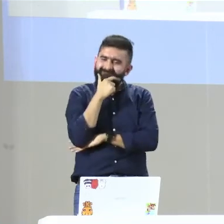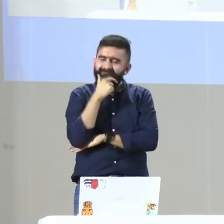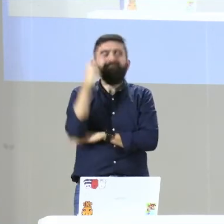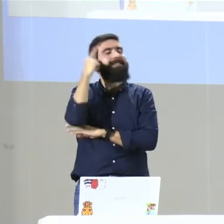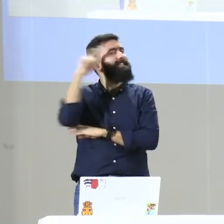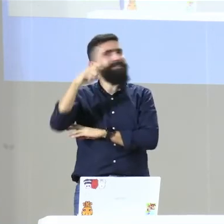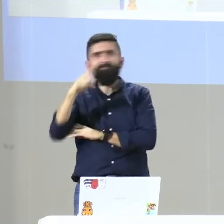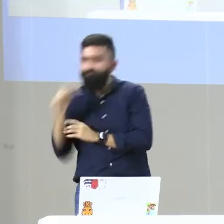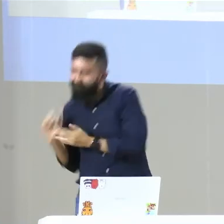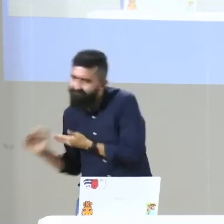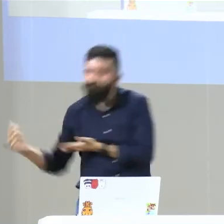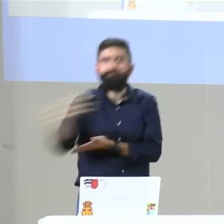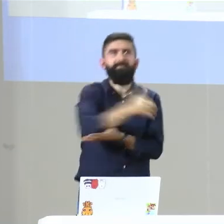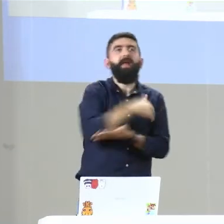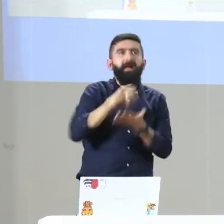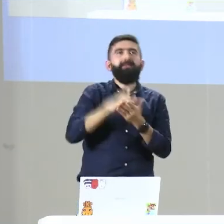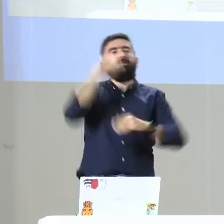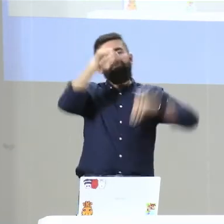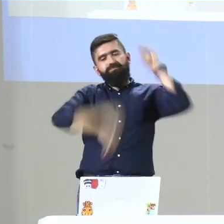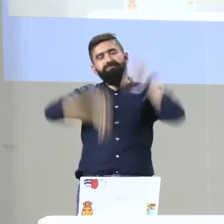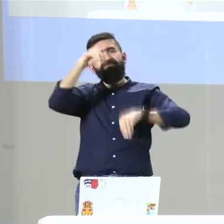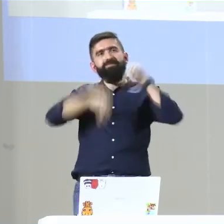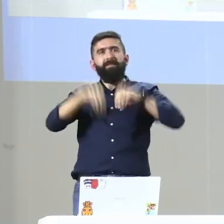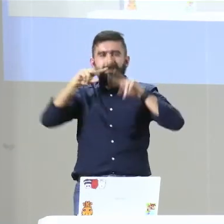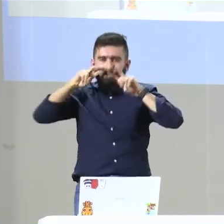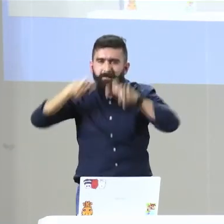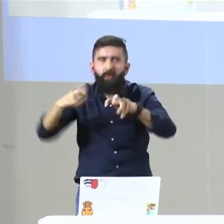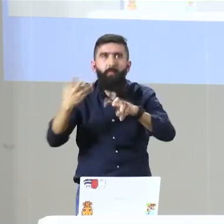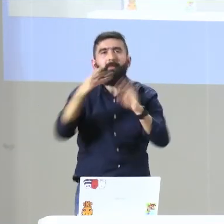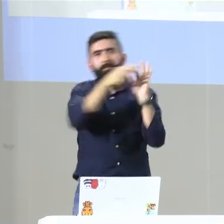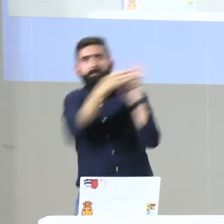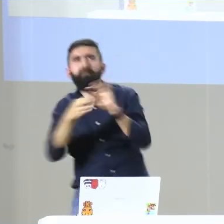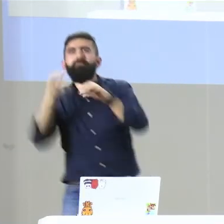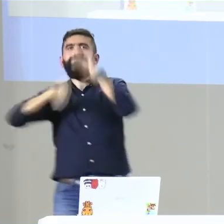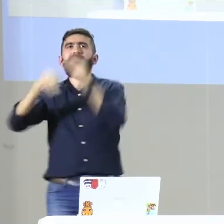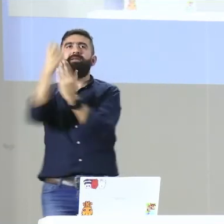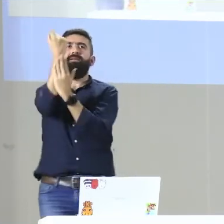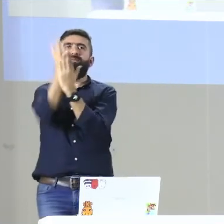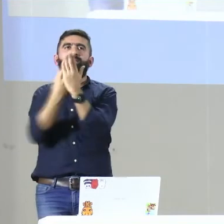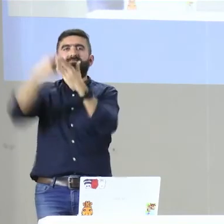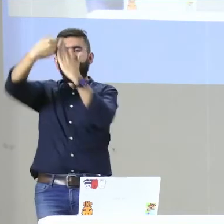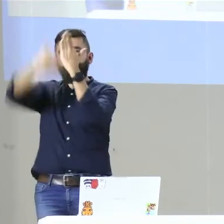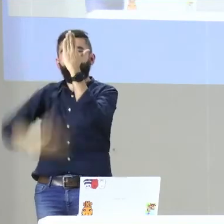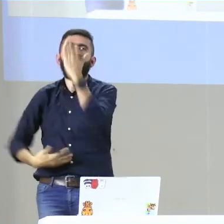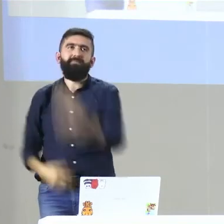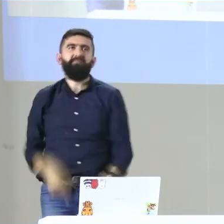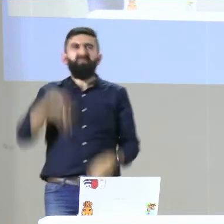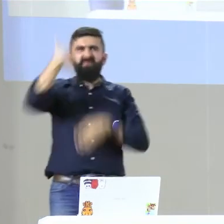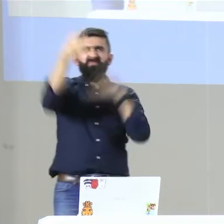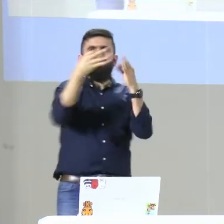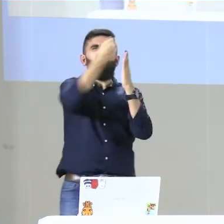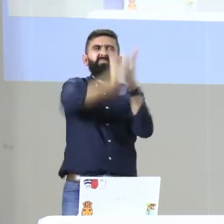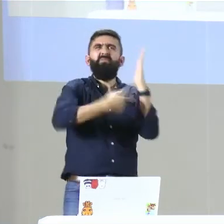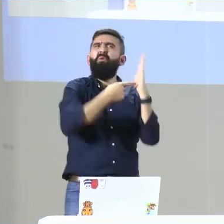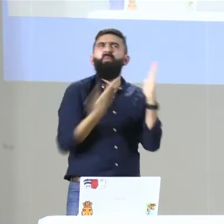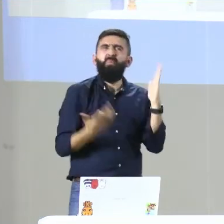misma comunidad y tenemos diferentes inconvenientes con eso. Entonces, decíamos, no, no puede ser visto desde un solo eje, sino que tiene que ser visto desde esta transversalidad,